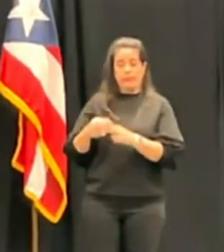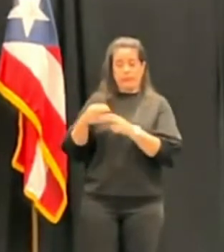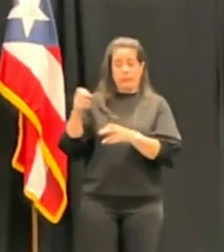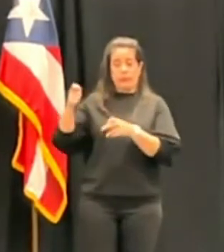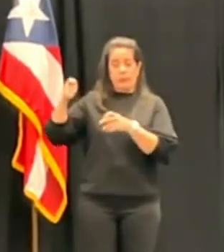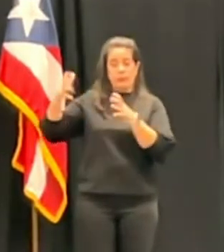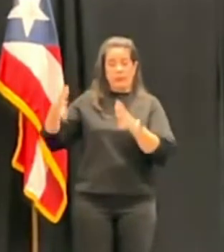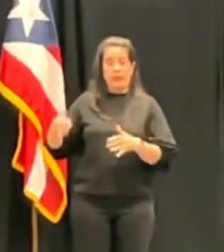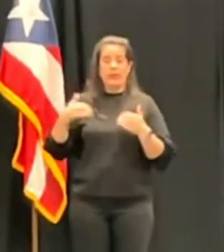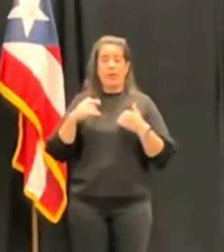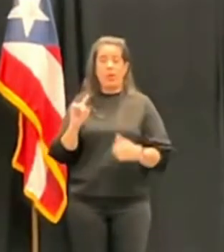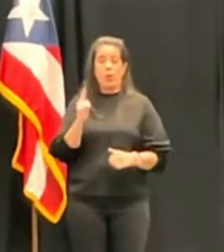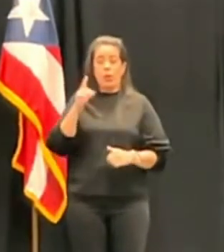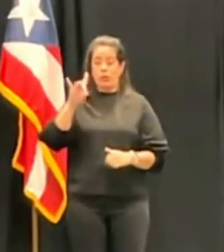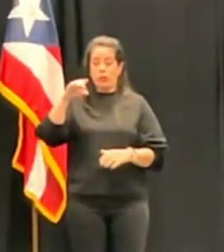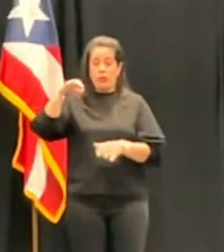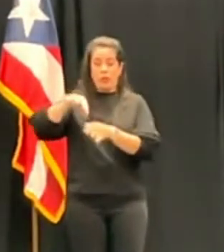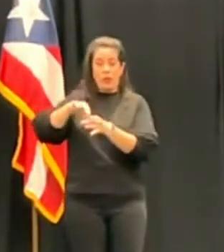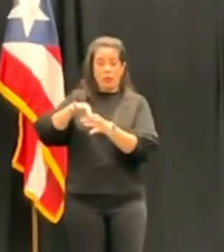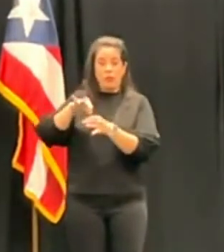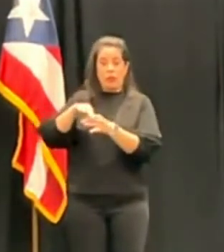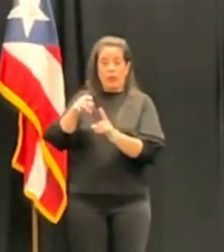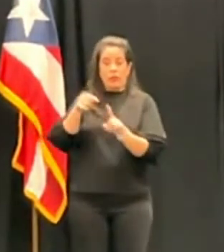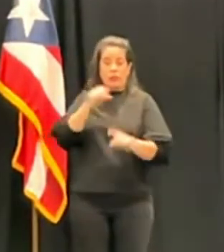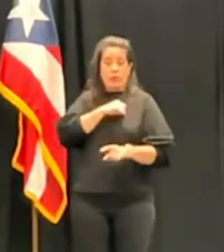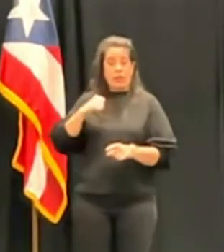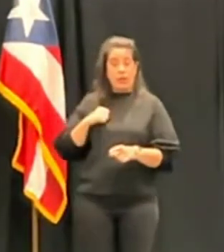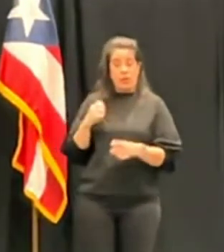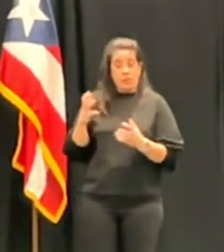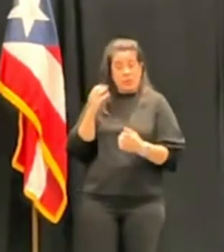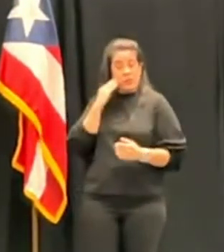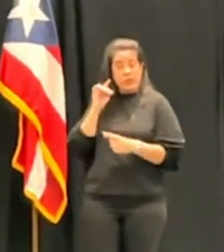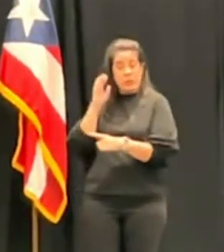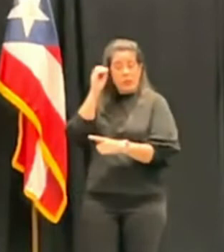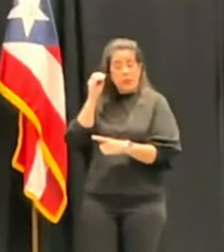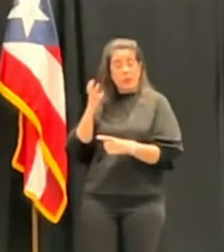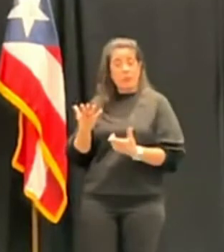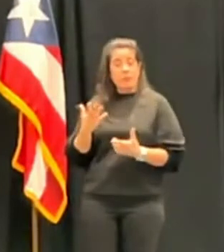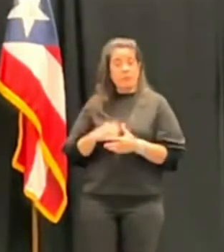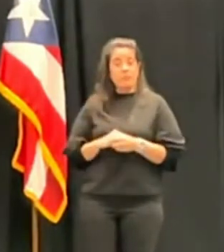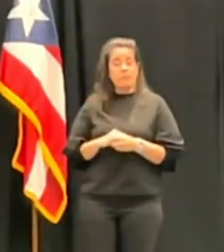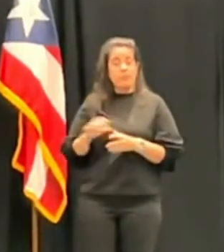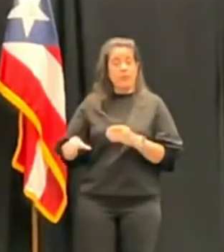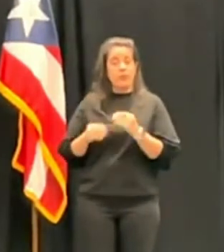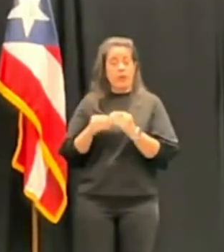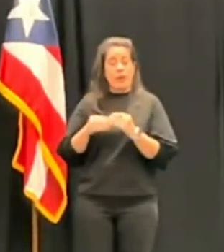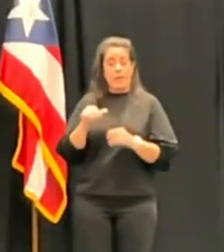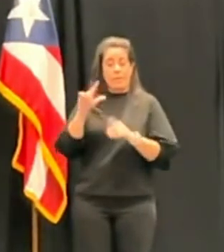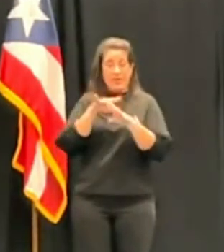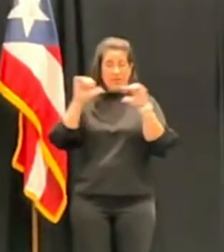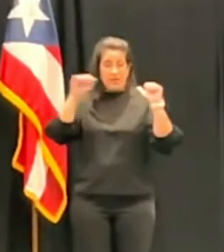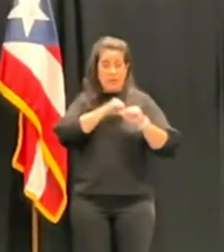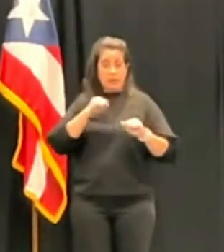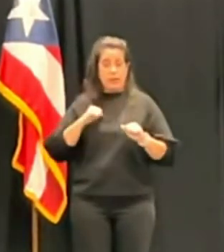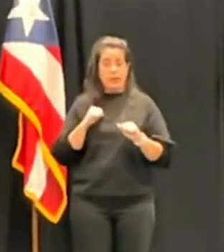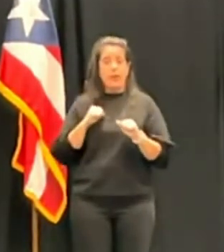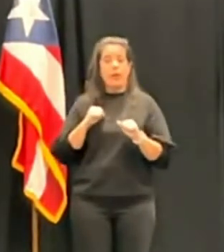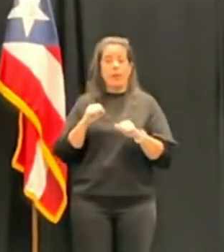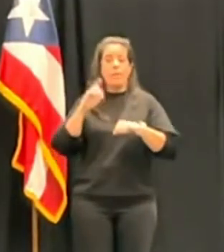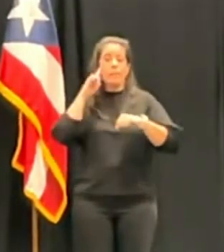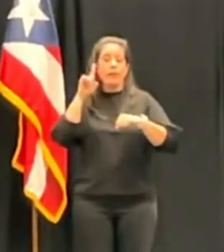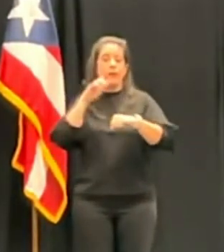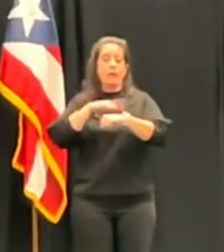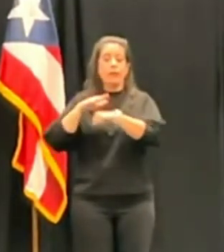cuenta con ocho votos en el Senado. Me gustaría su reacción en cuanto a eso y además que el presidente del Senado acaba de convocar para